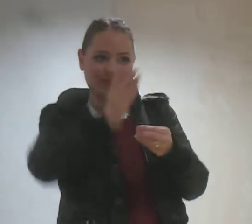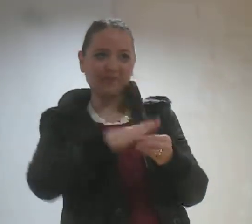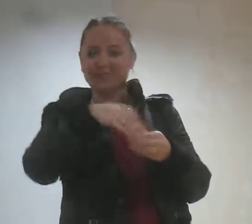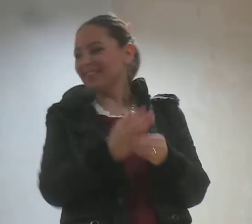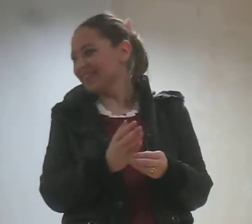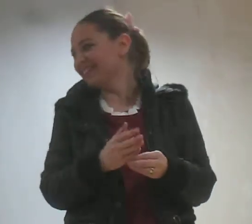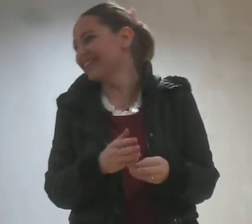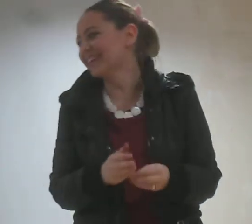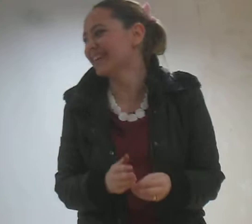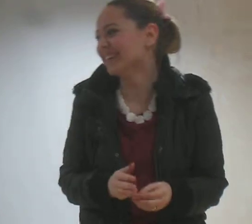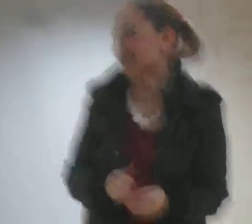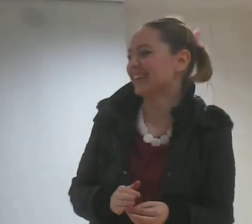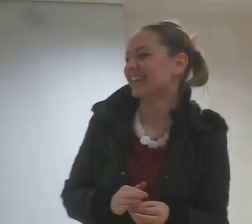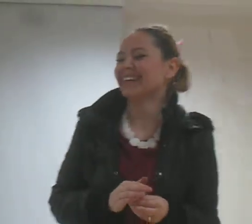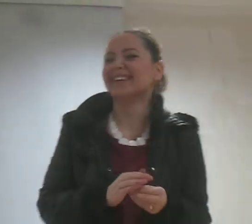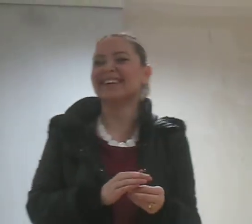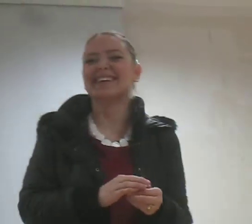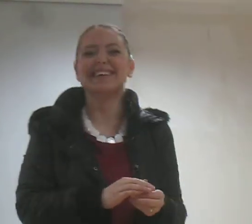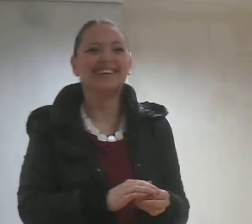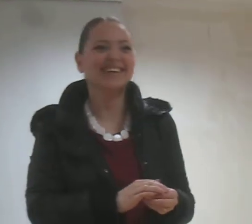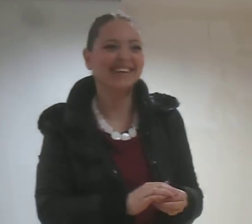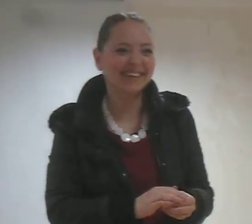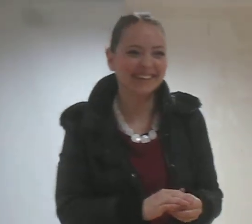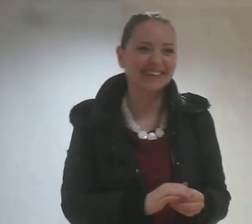oluşturacağım. Merhaba. Konuşturma başladı.